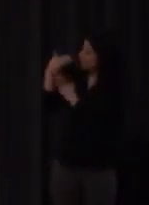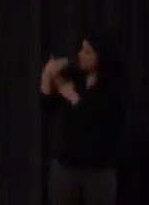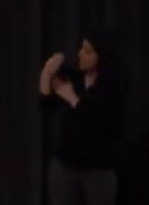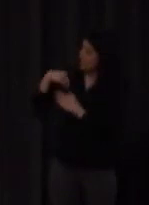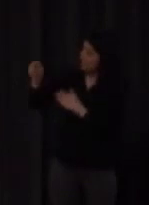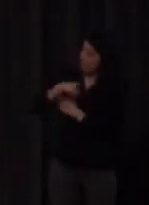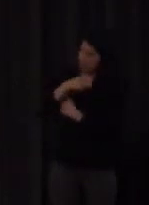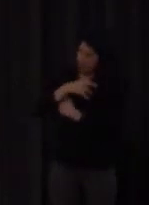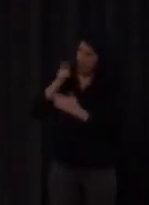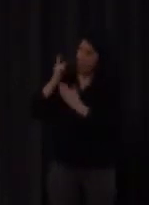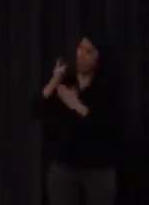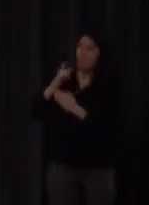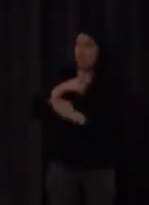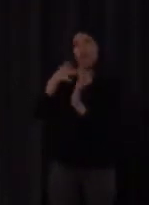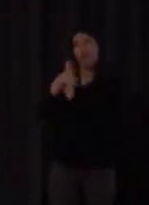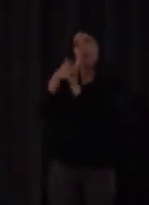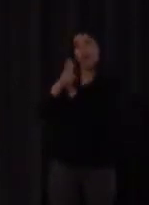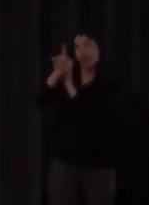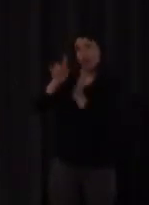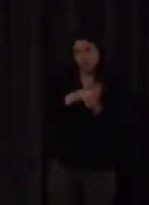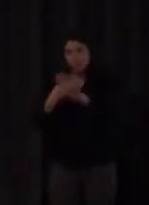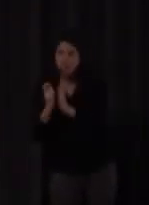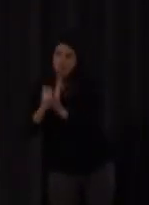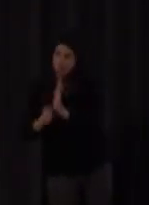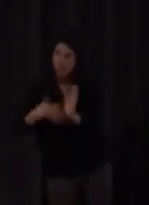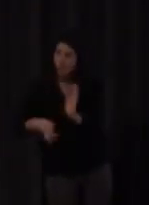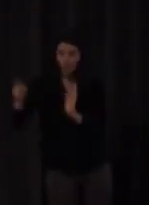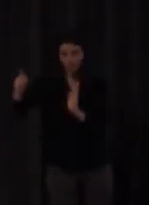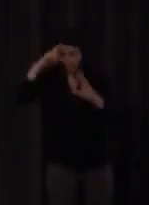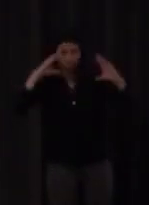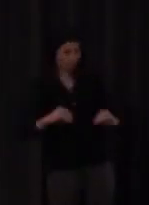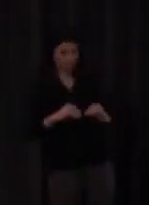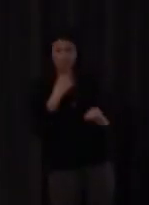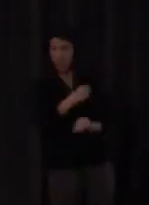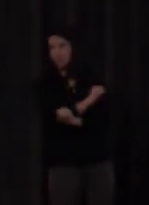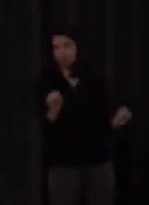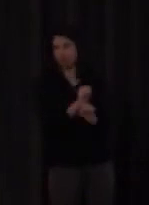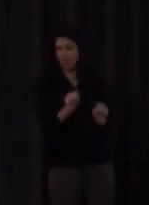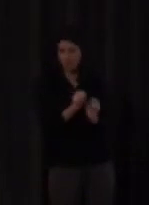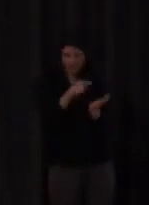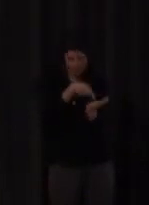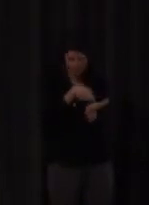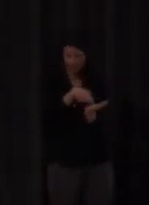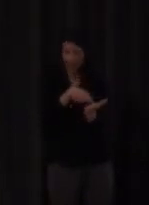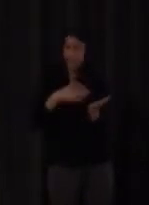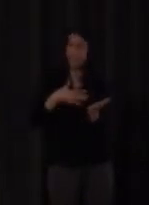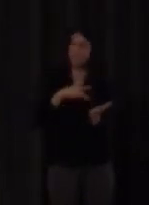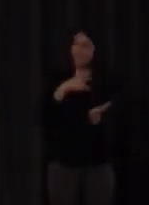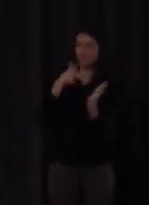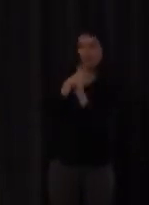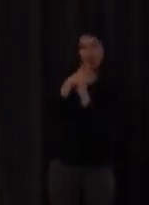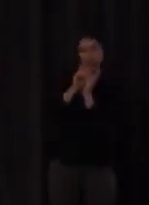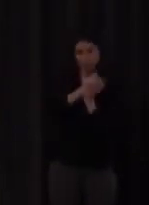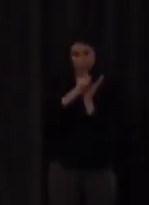en 25 vocales y consonantes le daría un pasmo diría imposible obviamente 25 vocales y consonantes son